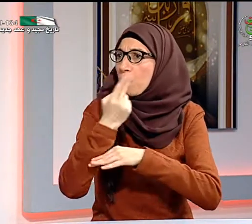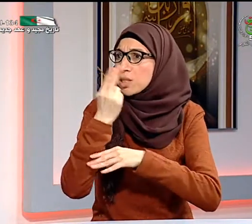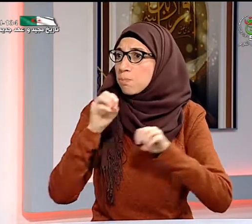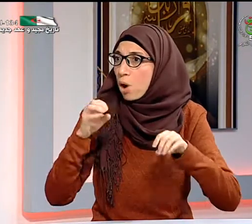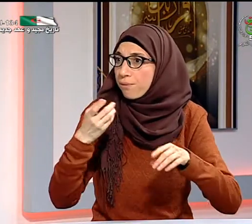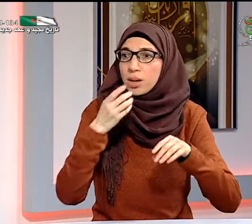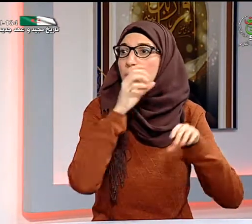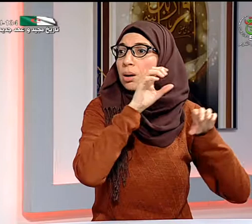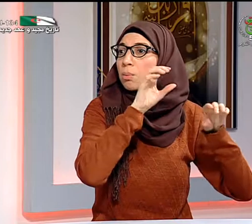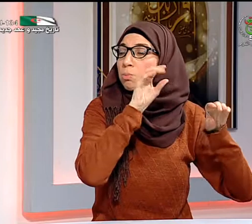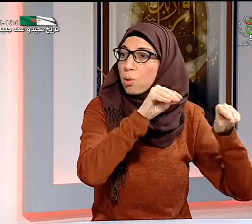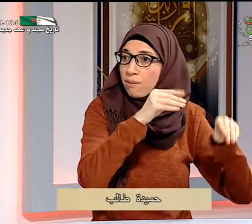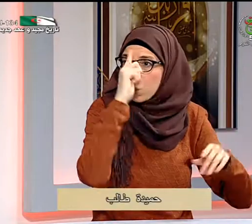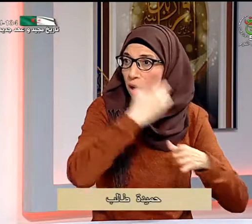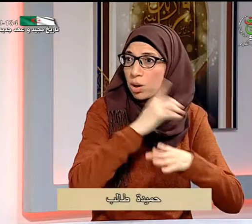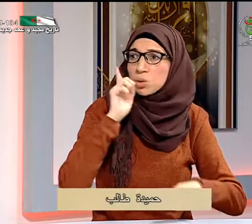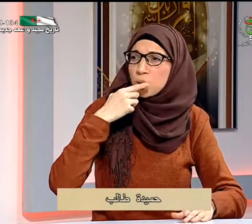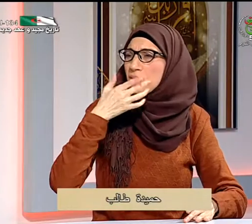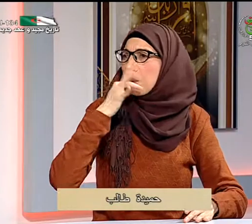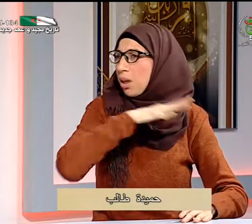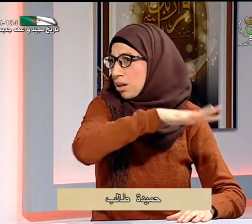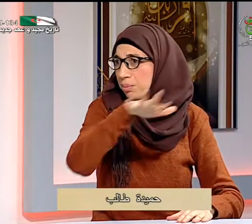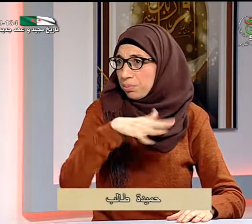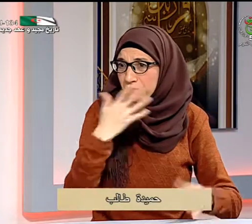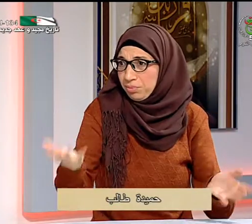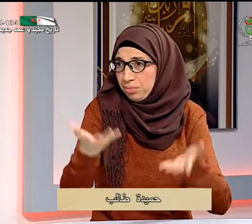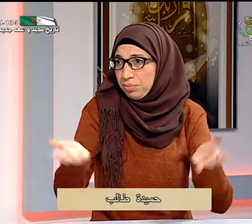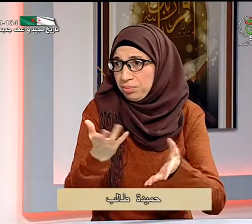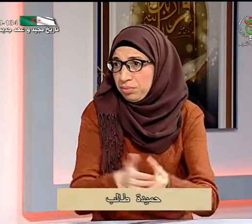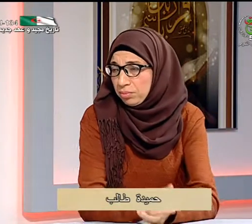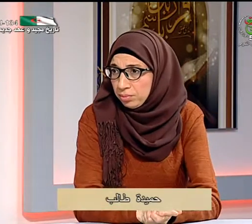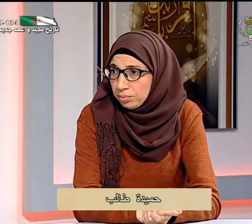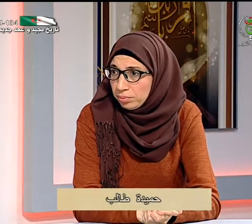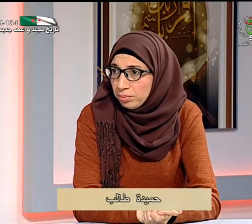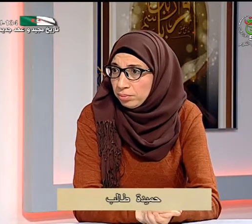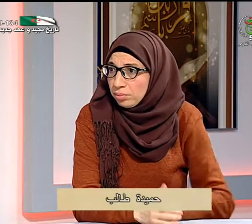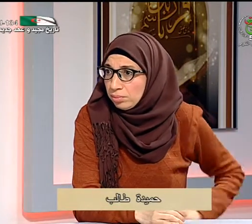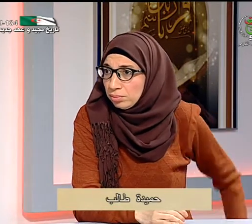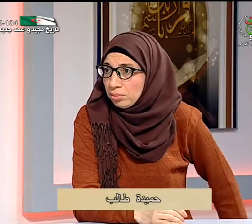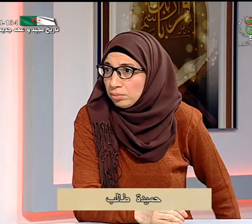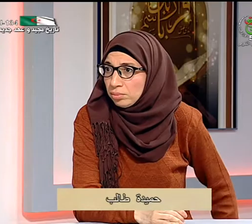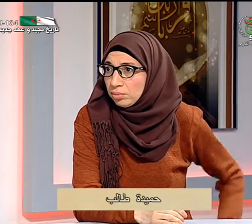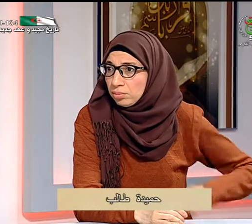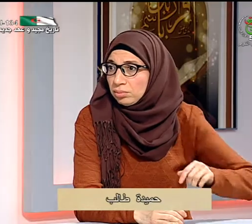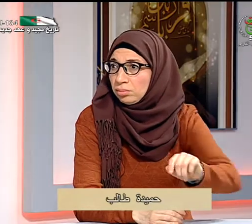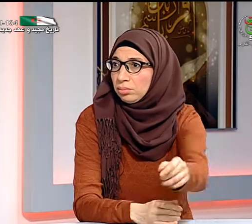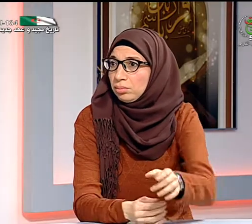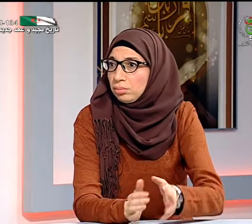للأطباء الذين يودون تعلم اللغة الإشارية هناك أشخاص حتى المحامين أو الأرتفونيين يلتحقون